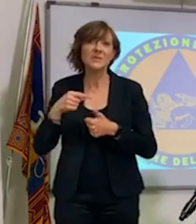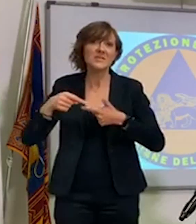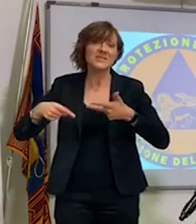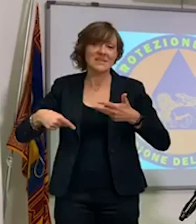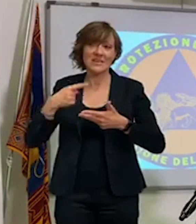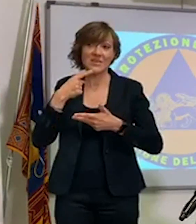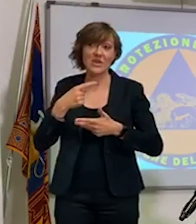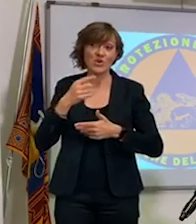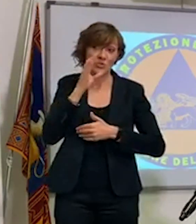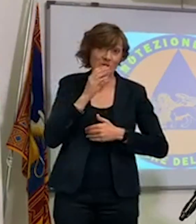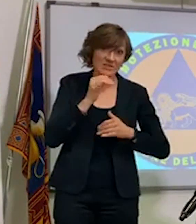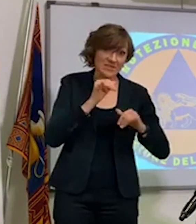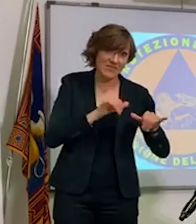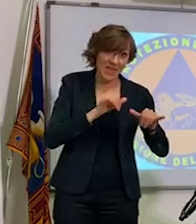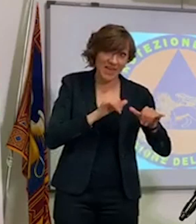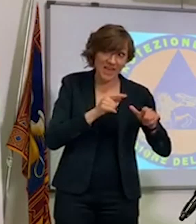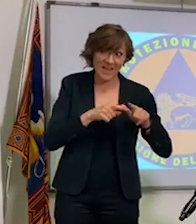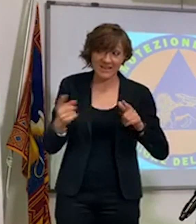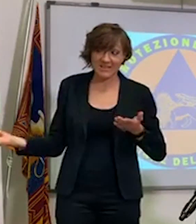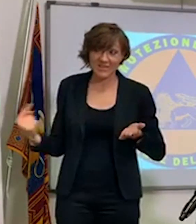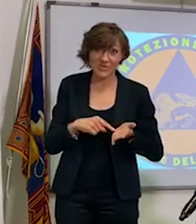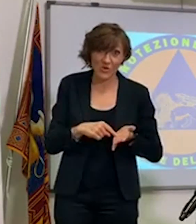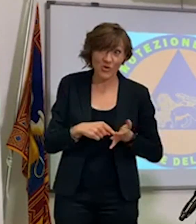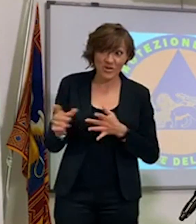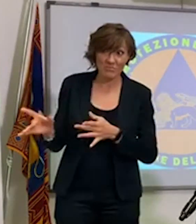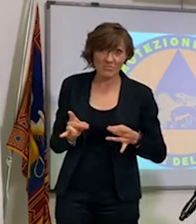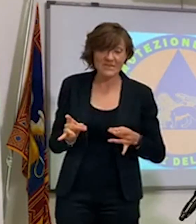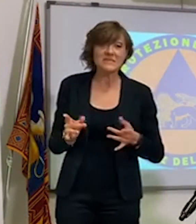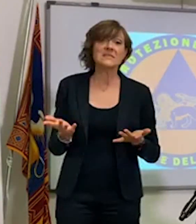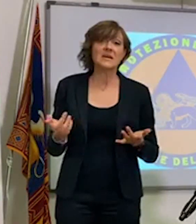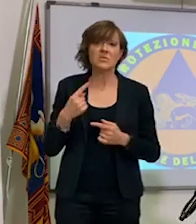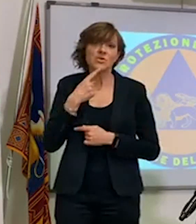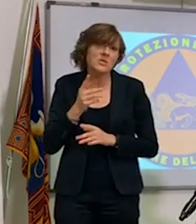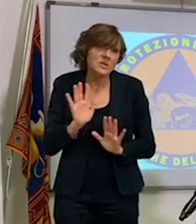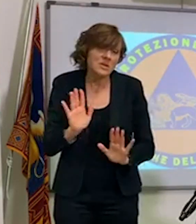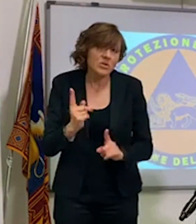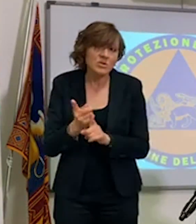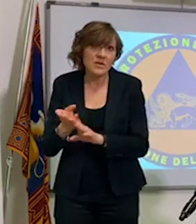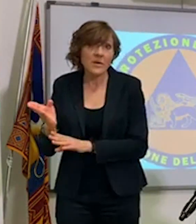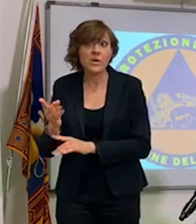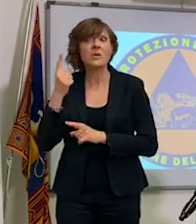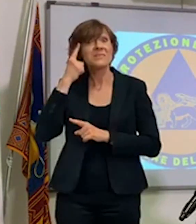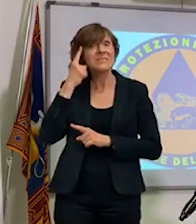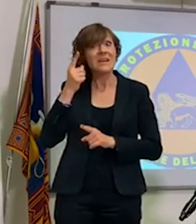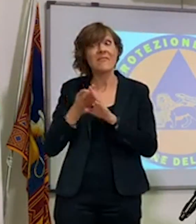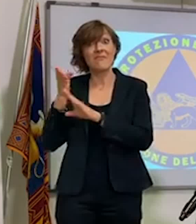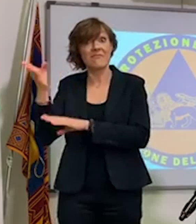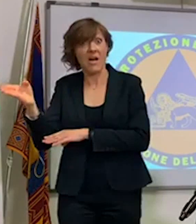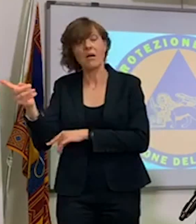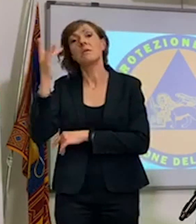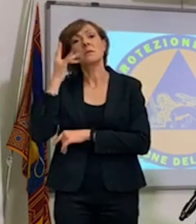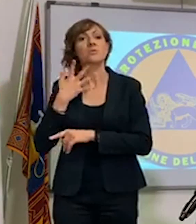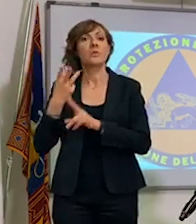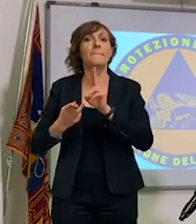infettati, non mi permetterei mai di dire questo, ma dico se ci vai sappi che lì rischi di più e quindi